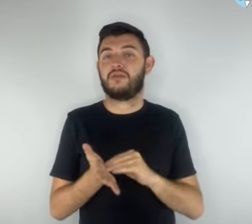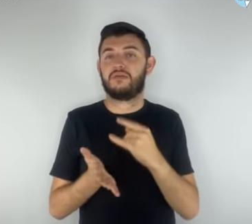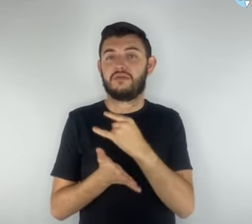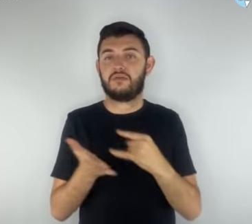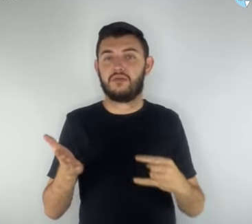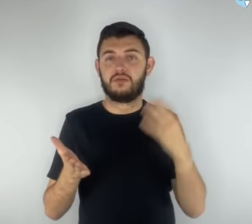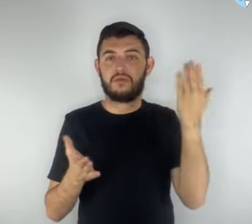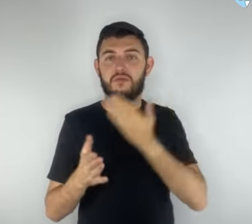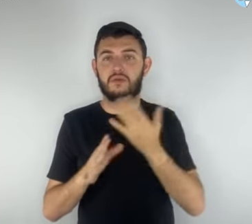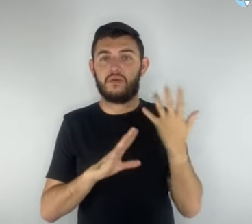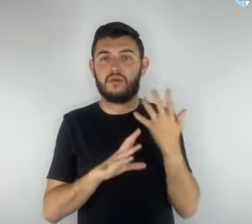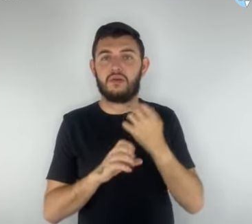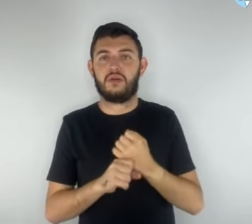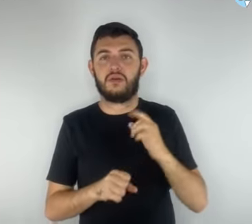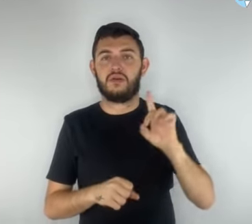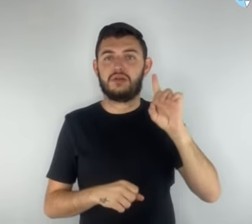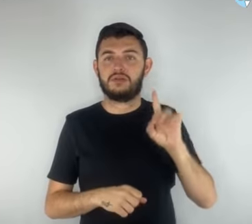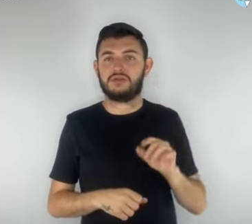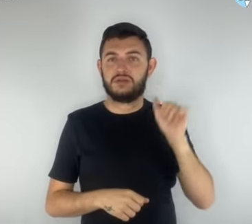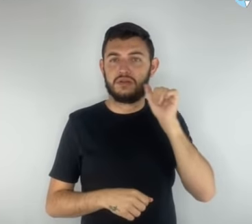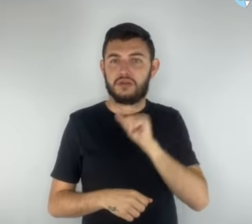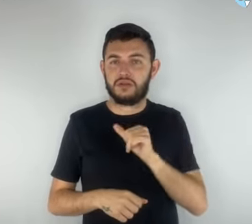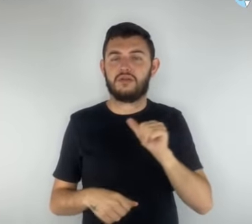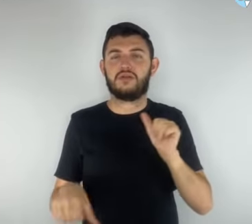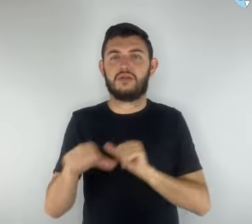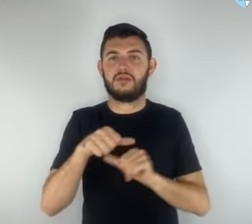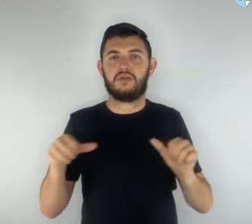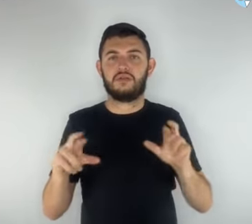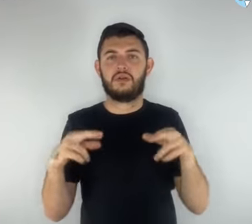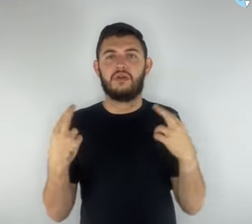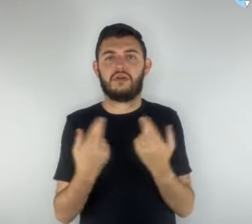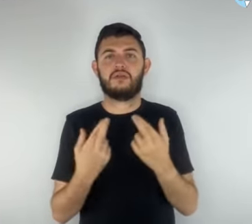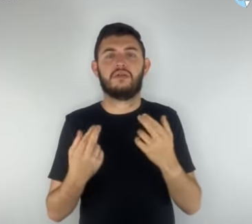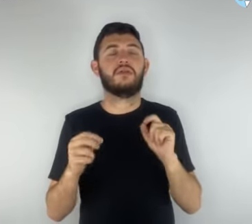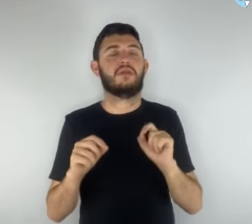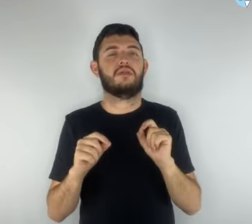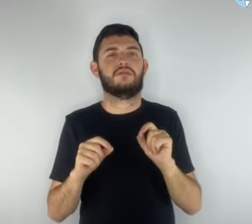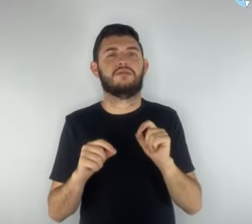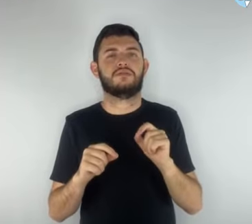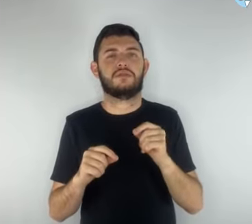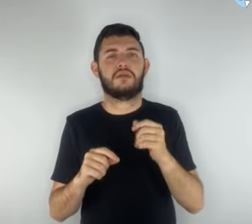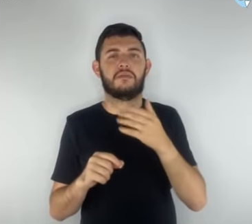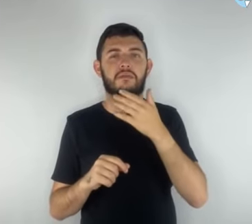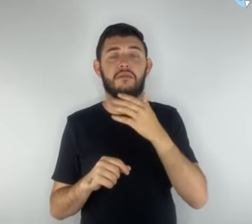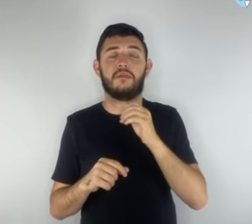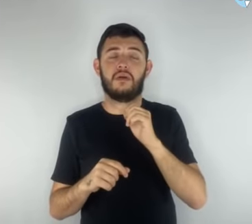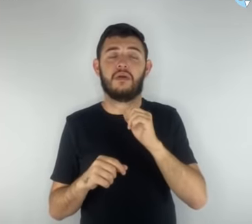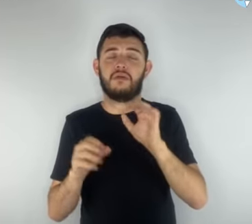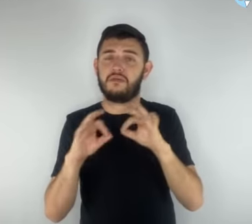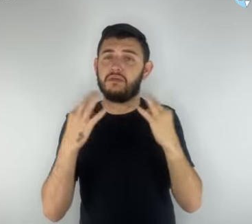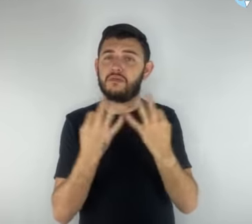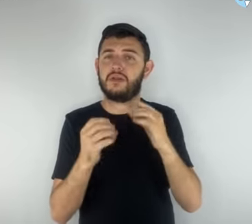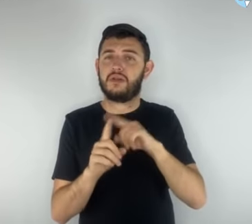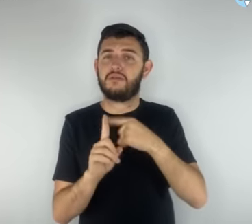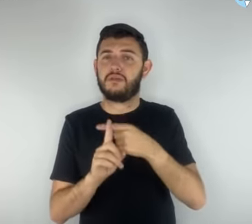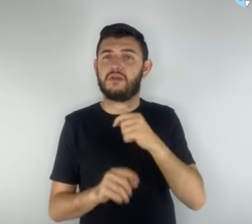constrangida, transformou a reunião de pais e mestres em um conselho de classe participativo.